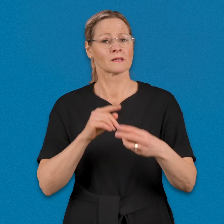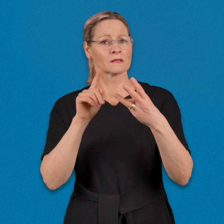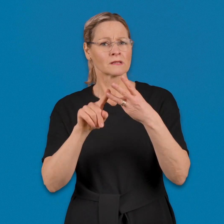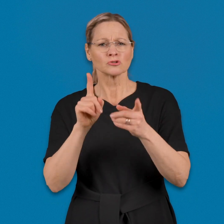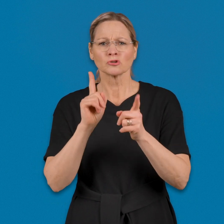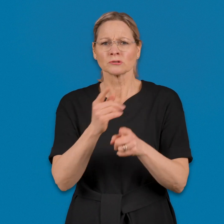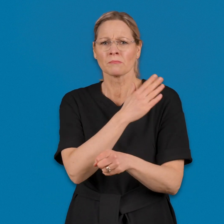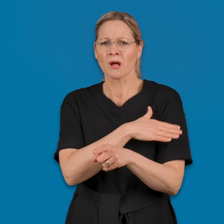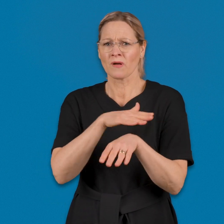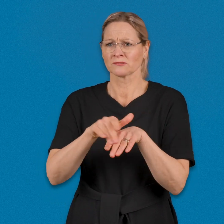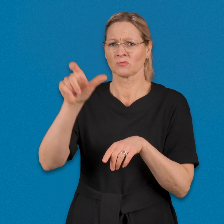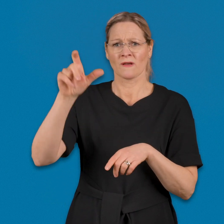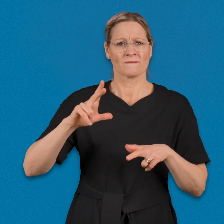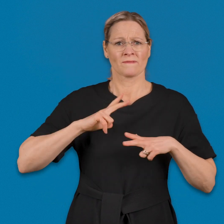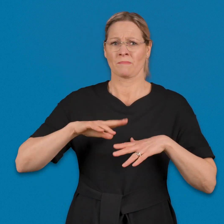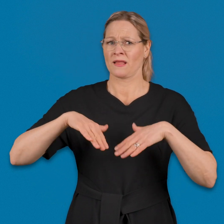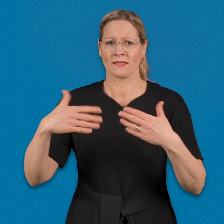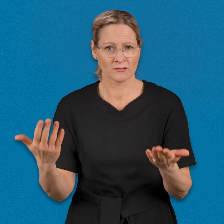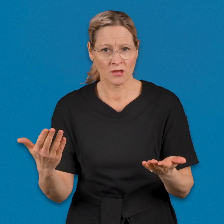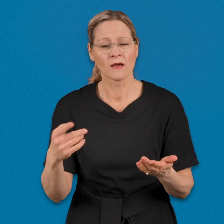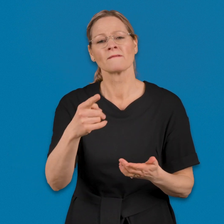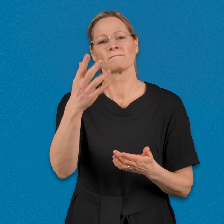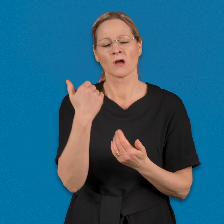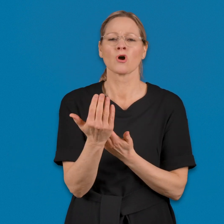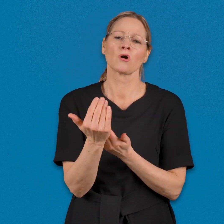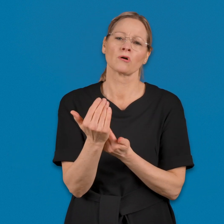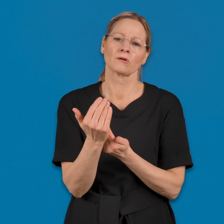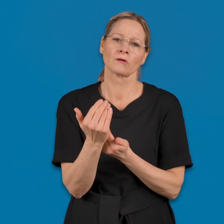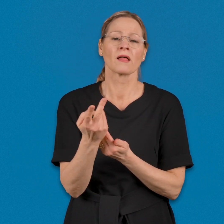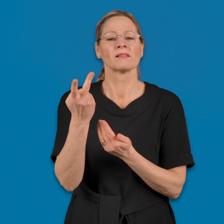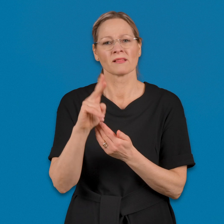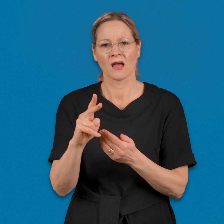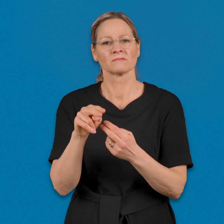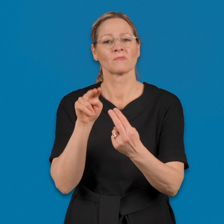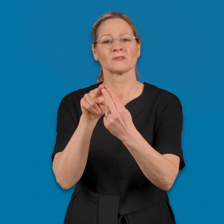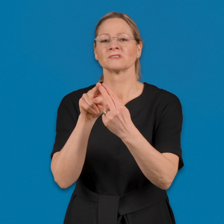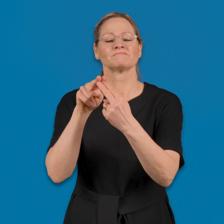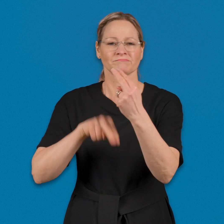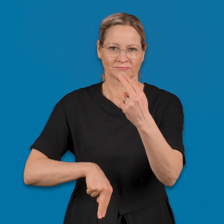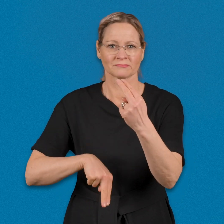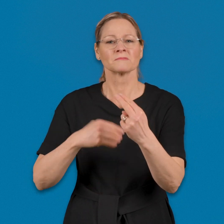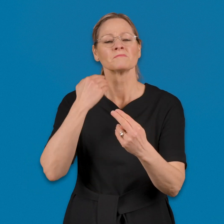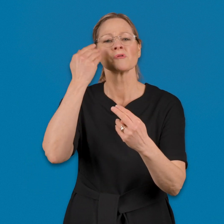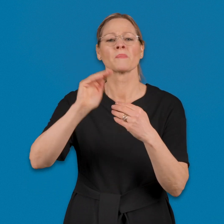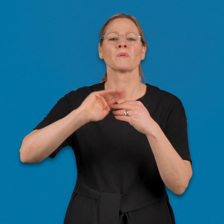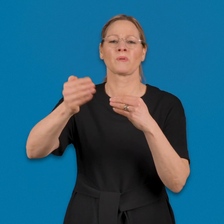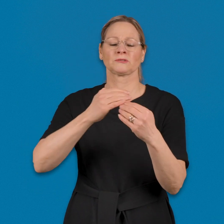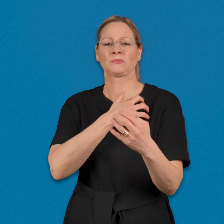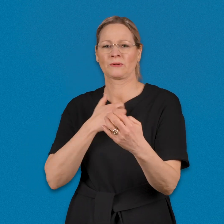Jos yhtään palveluasiantuntijaa ei ole vapaana, voit jäädä odottamaan tai sulkea yhteyden ja